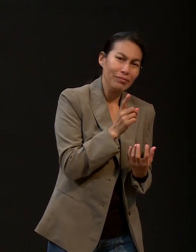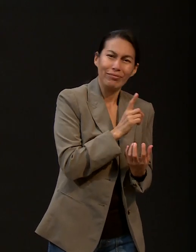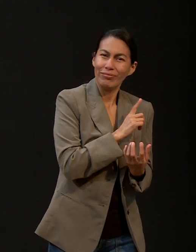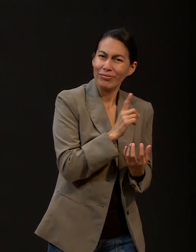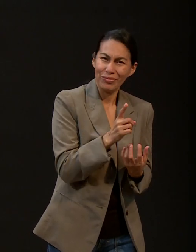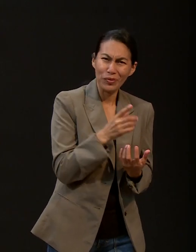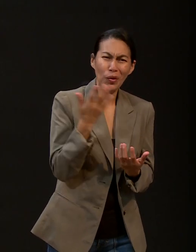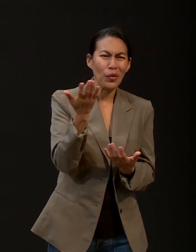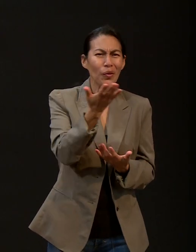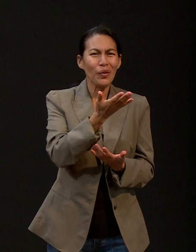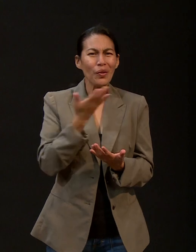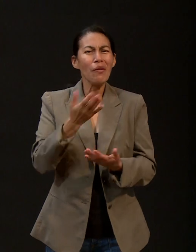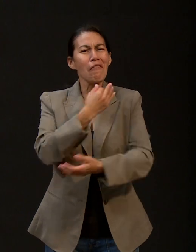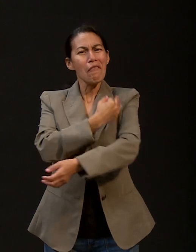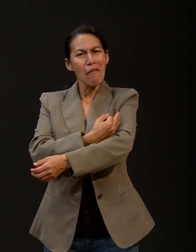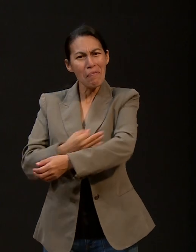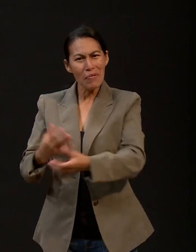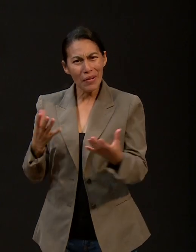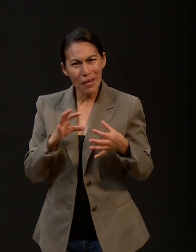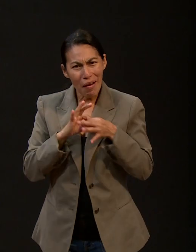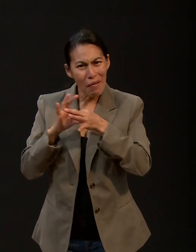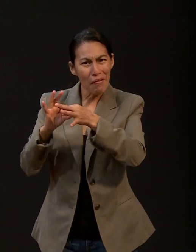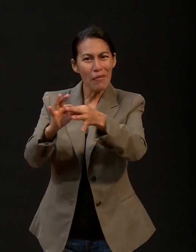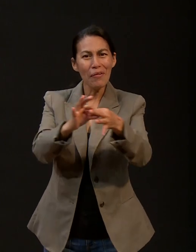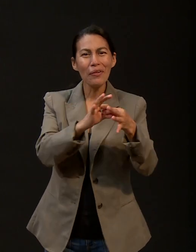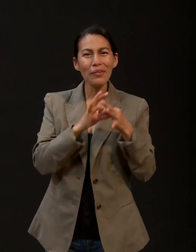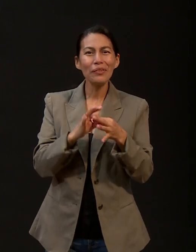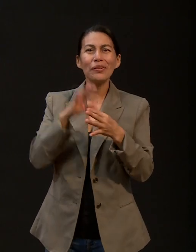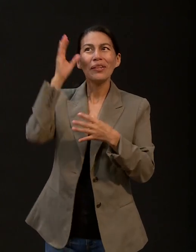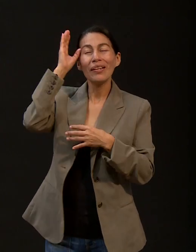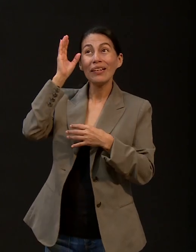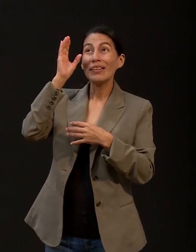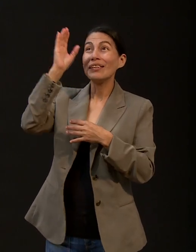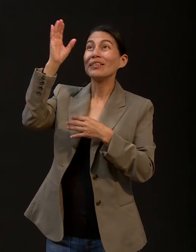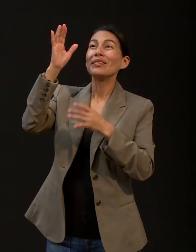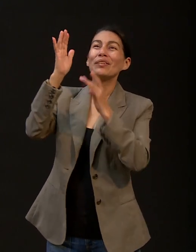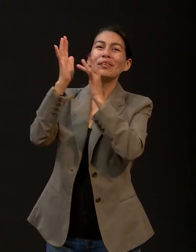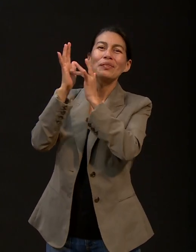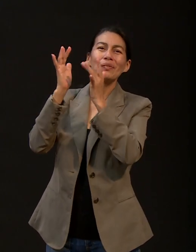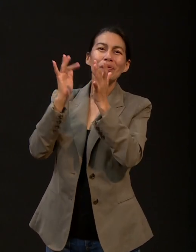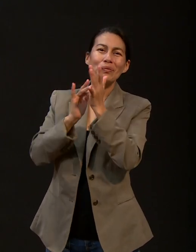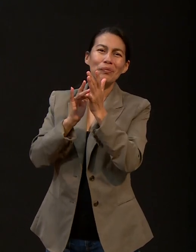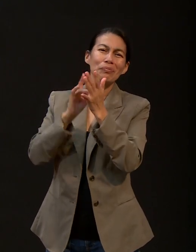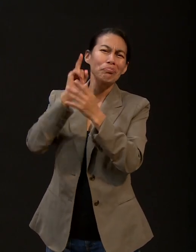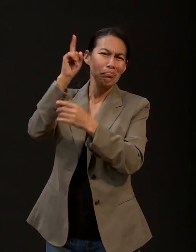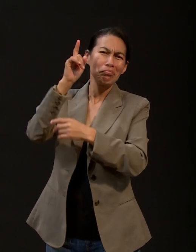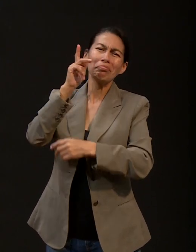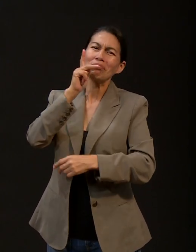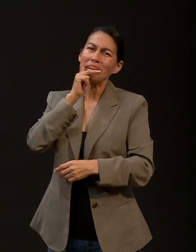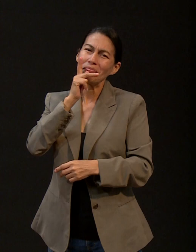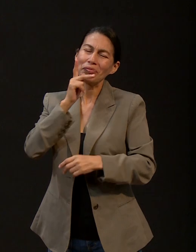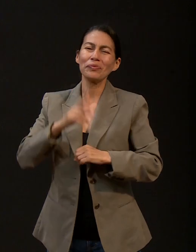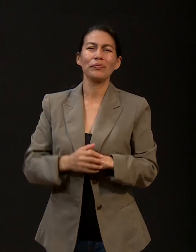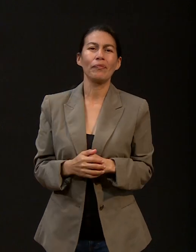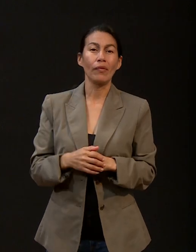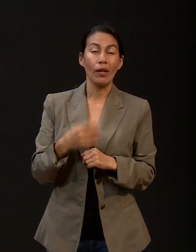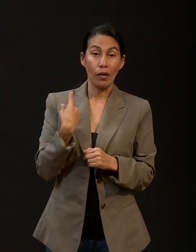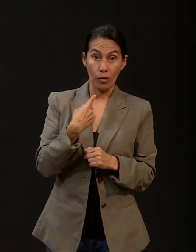Jesús. No importa de qué denominación religiosa seas. Todos fuimos comprados con esa